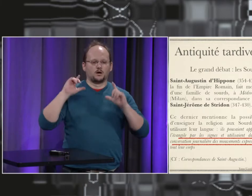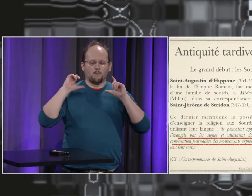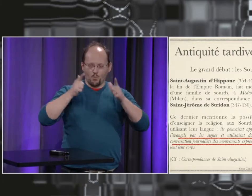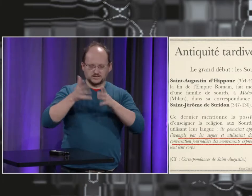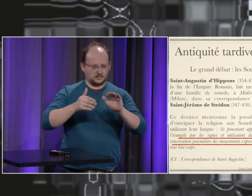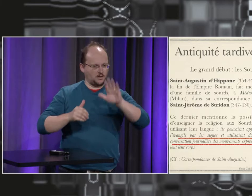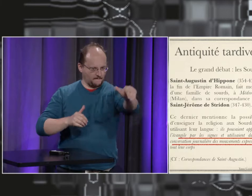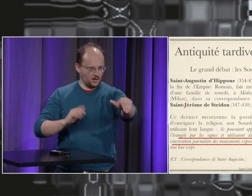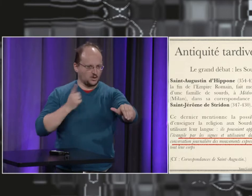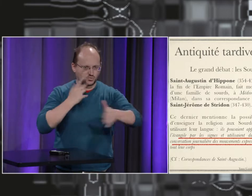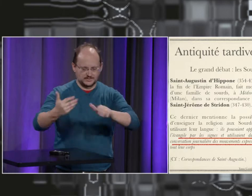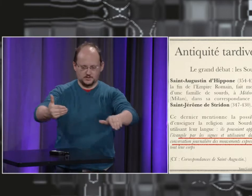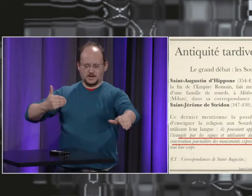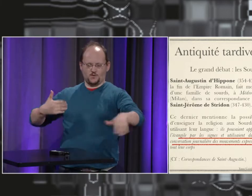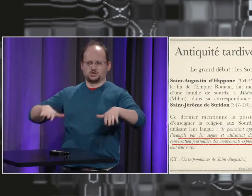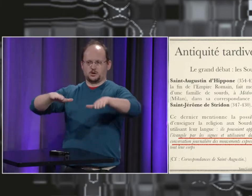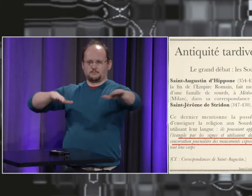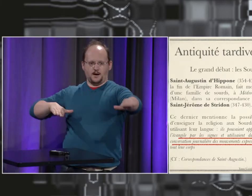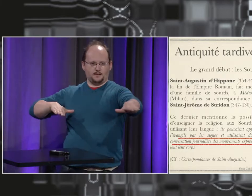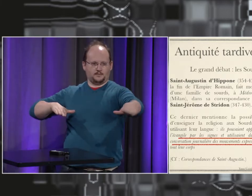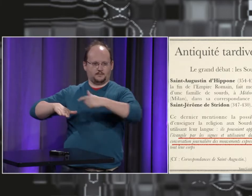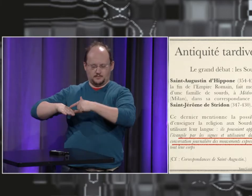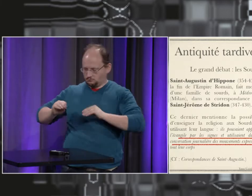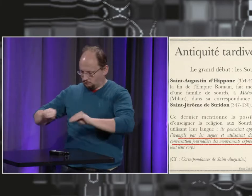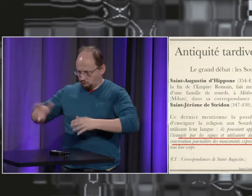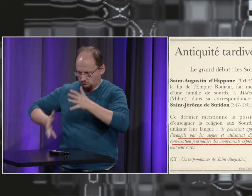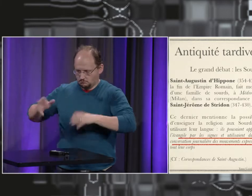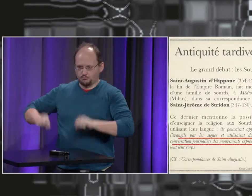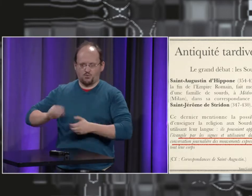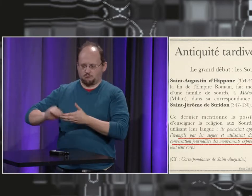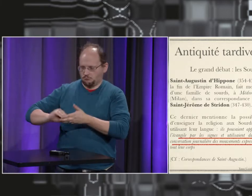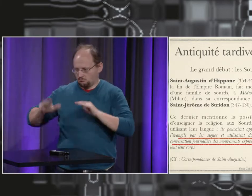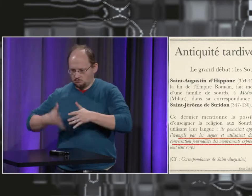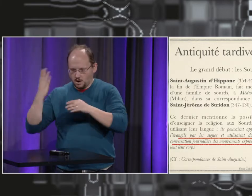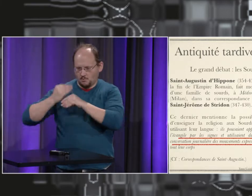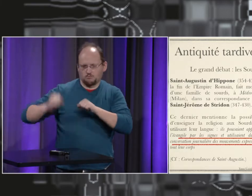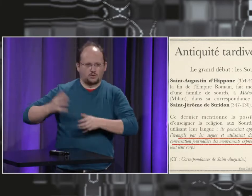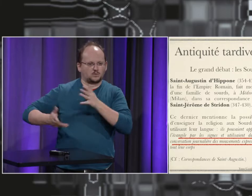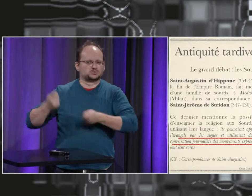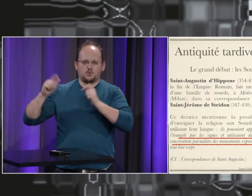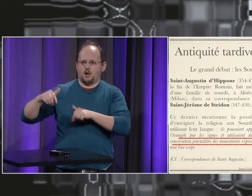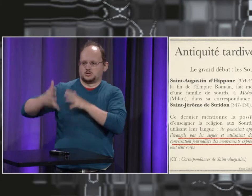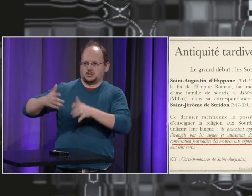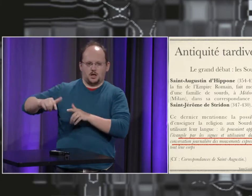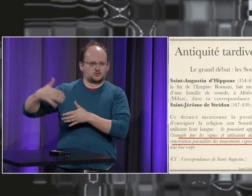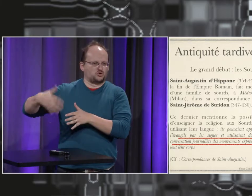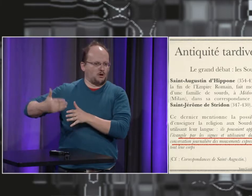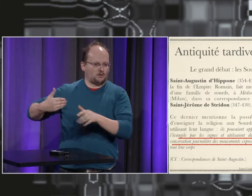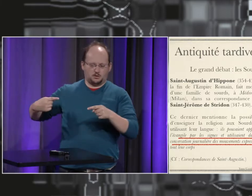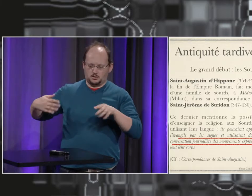ça c'est intéressant parce que les moines se sont mis à signer à utiliser des signes monastiques bien après cette période là donc si les questions